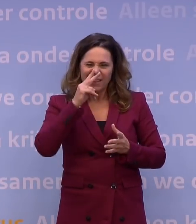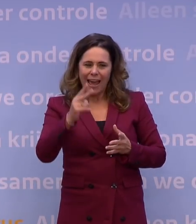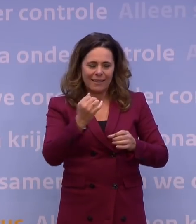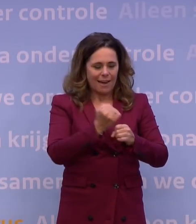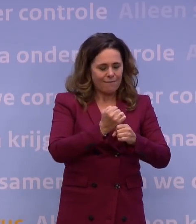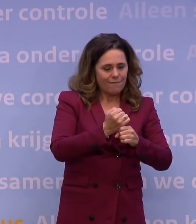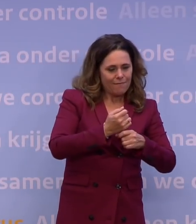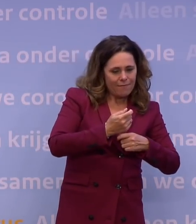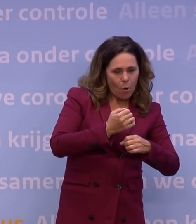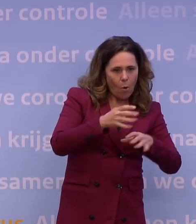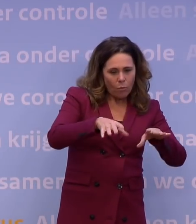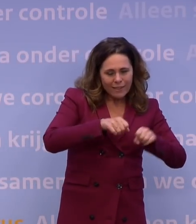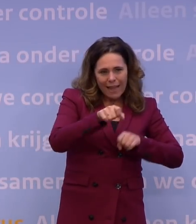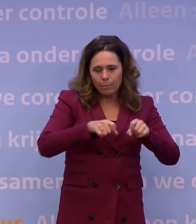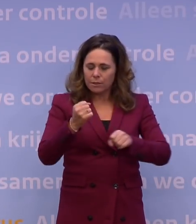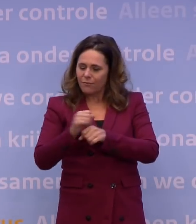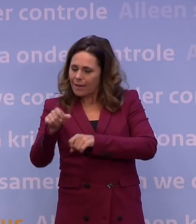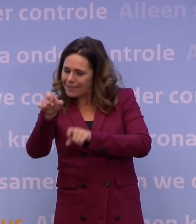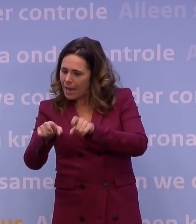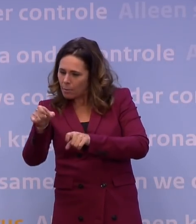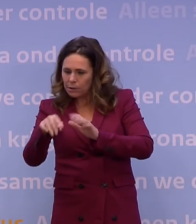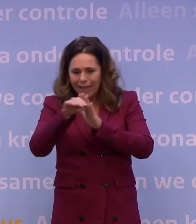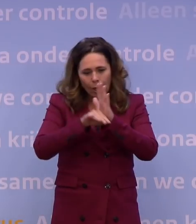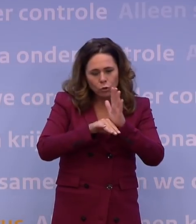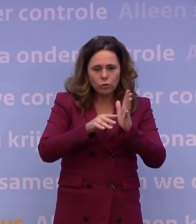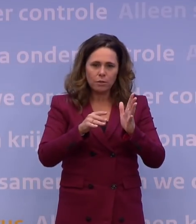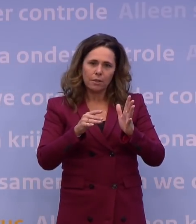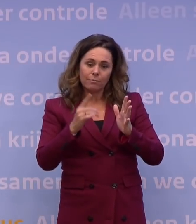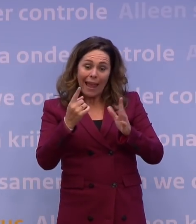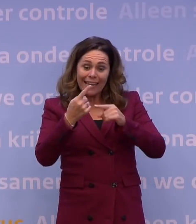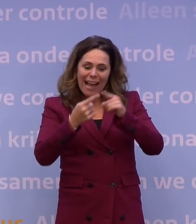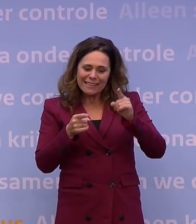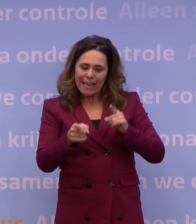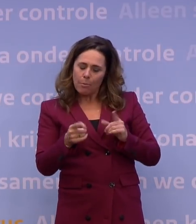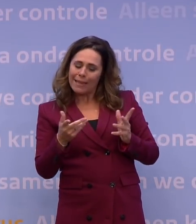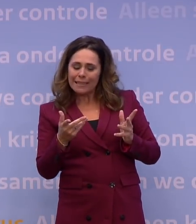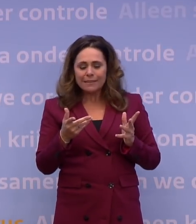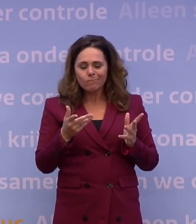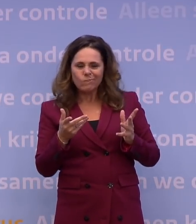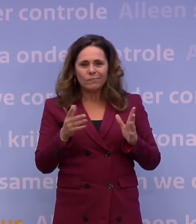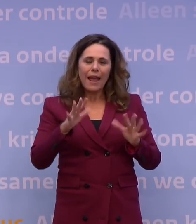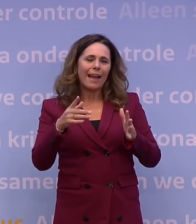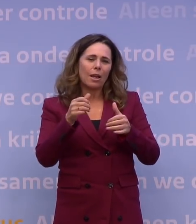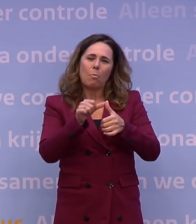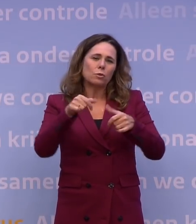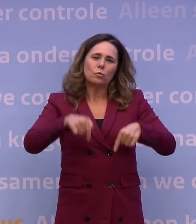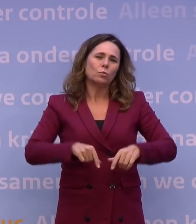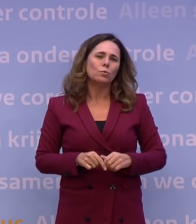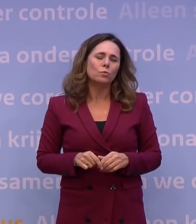werknemers, alles aandacht mee. Maar deze zit één aanscherping in waarvan we zeggen, die is eigenlijk niet helemaal gepast nu. Dat is die